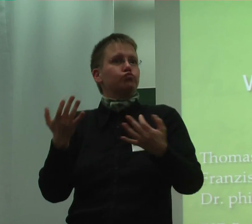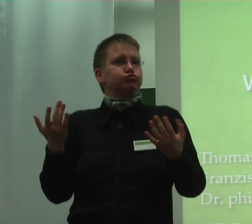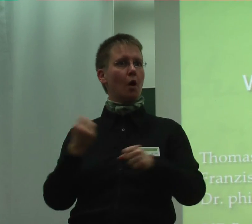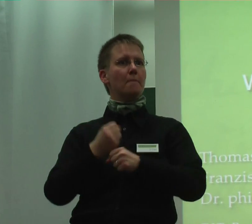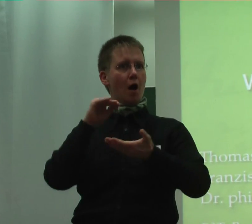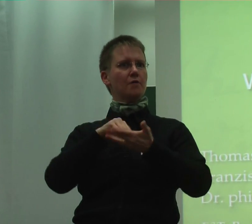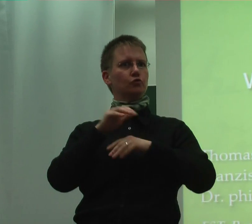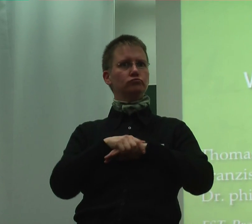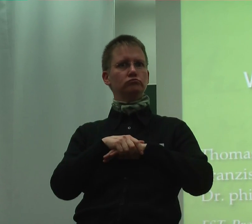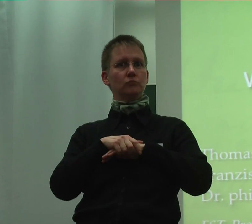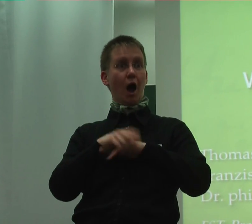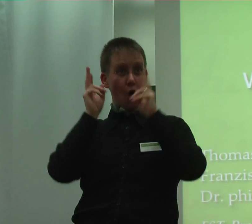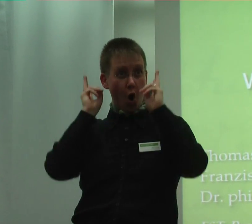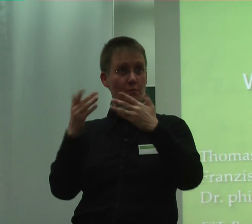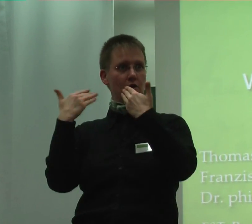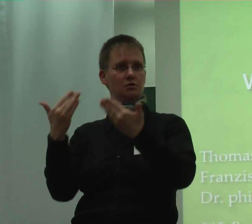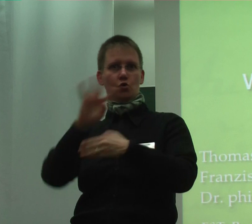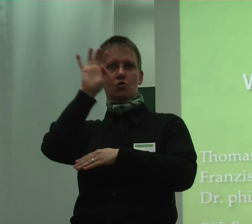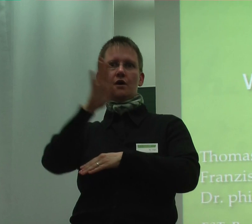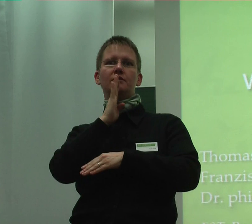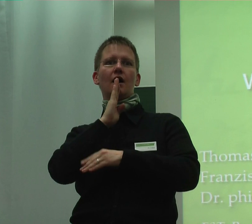Ob das tatsächlich so ist, wird nachher noch zu diskutieren sein.